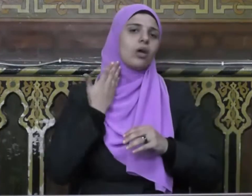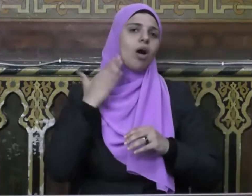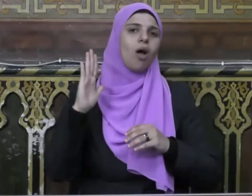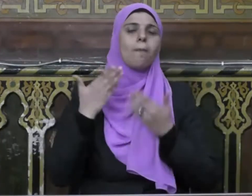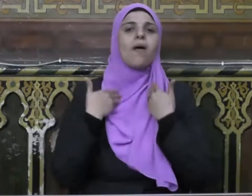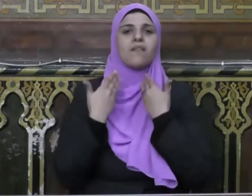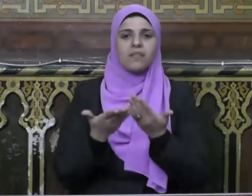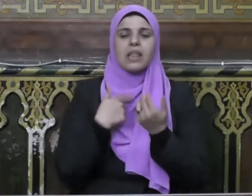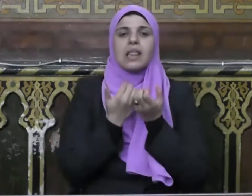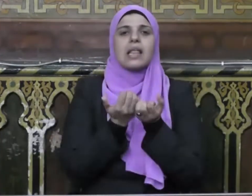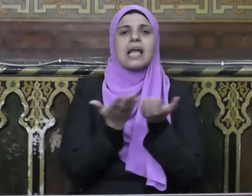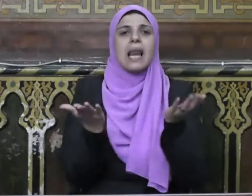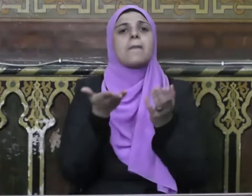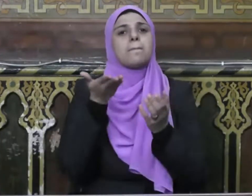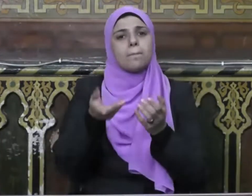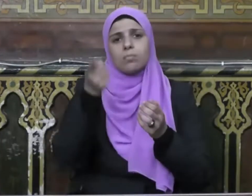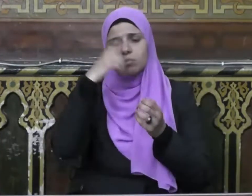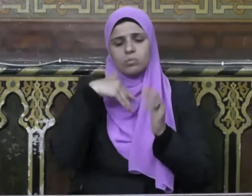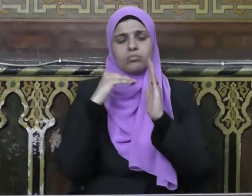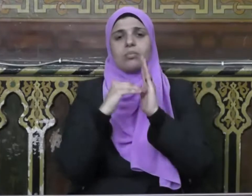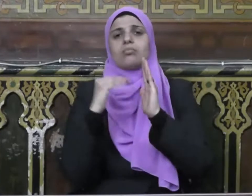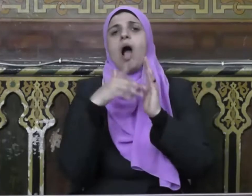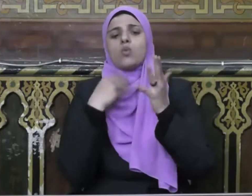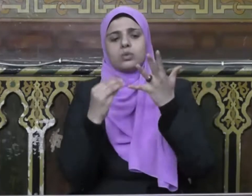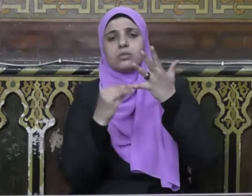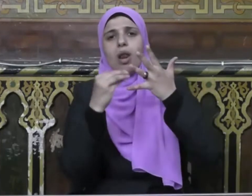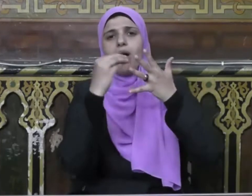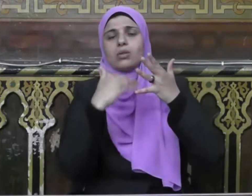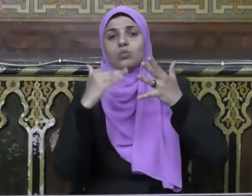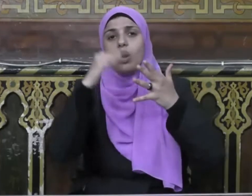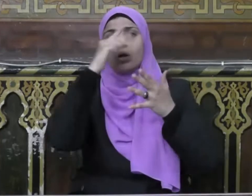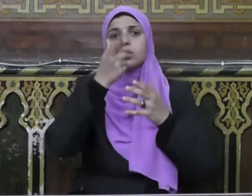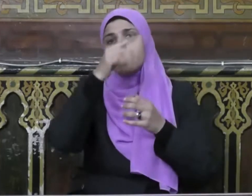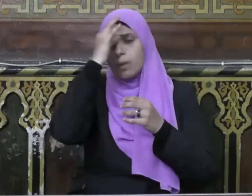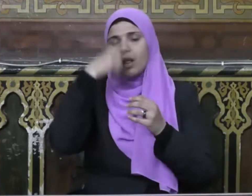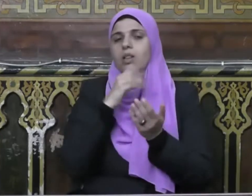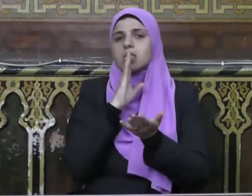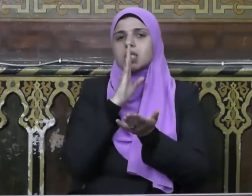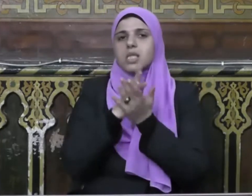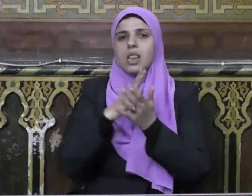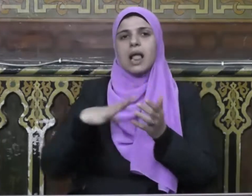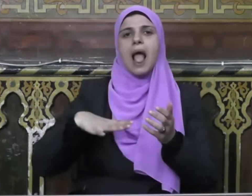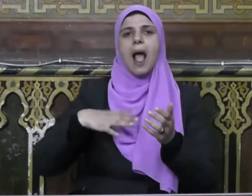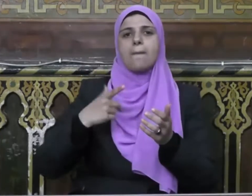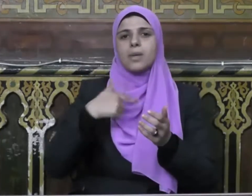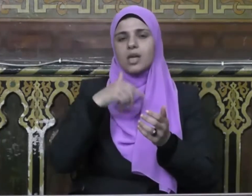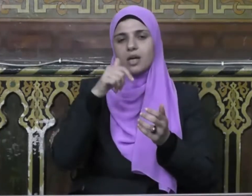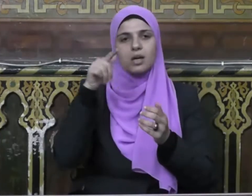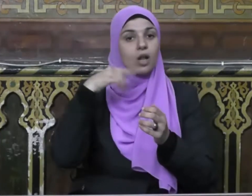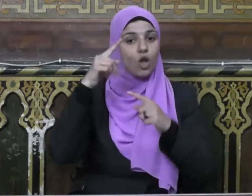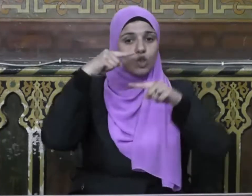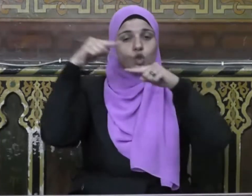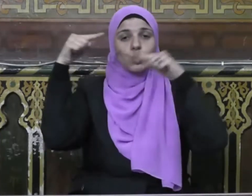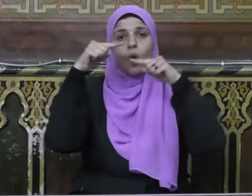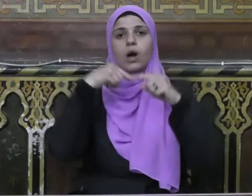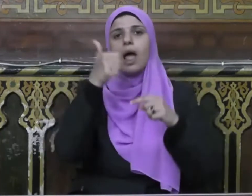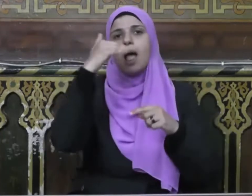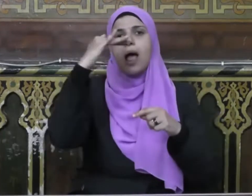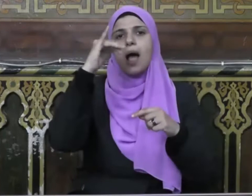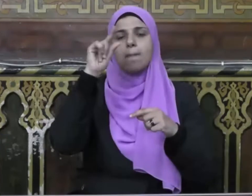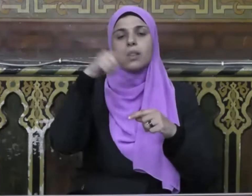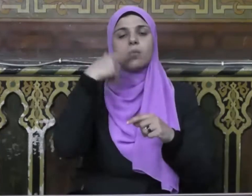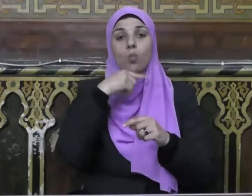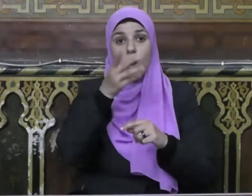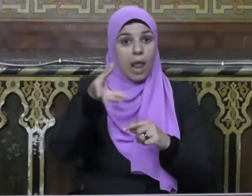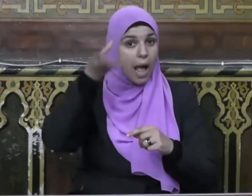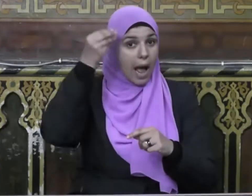العيش الكريم والرقي إلى مدارج التقدم وصدق أمير الشعراء أحمد شوق حيث قال